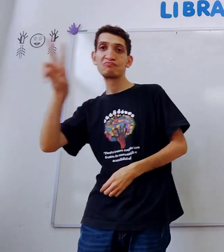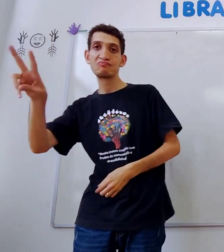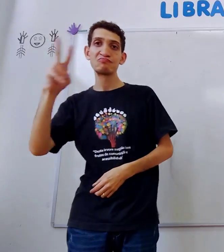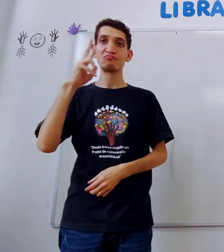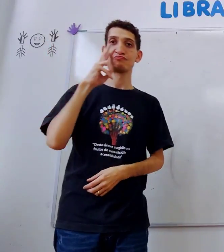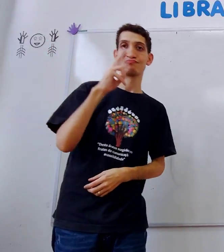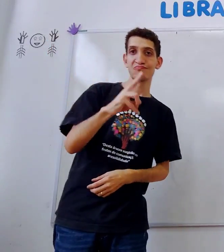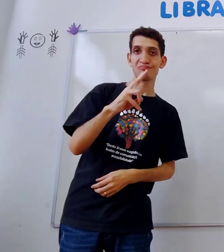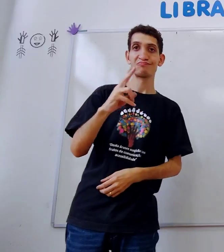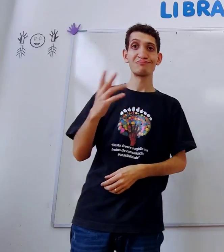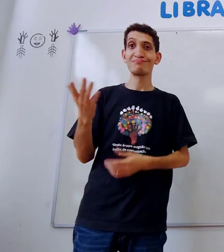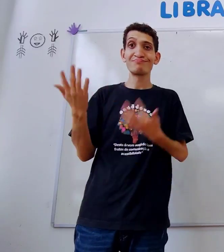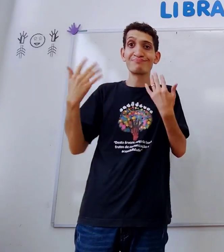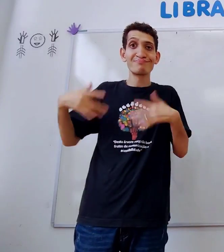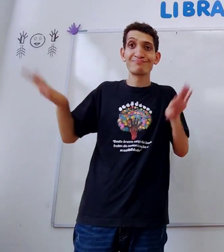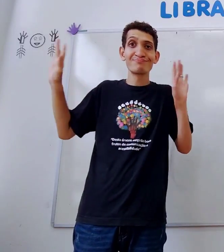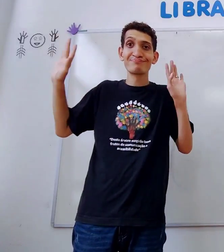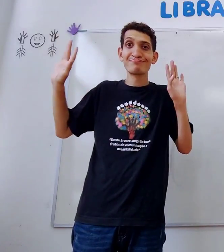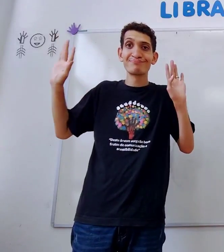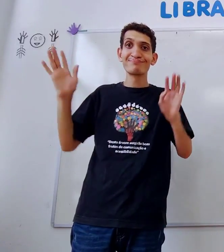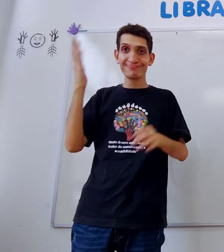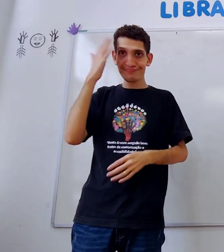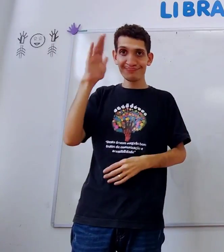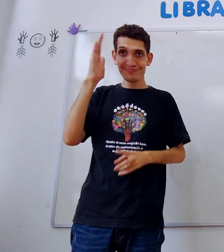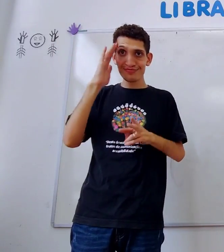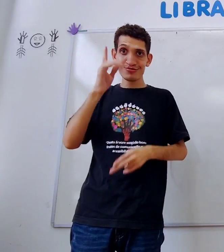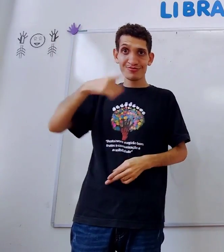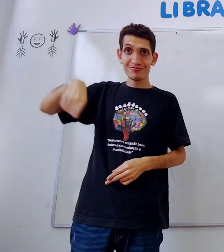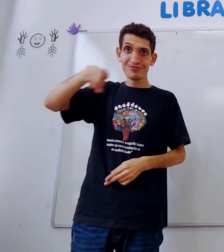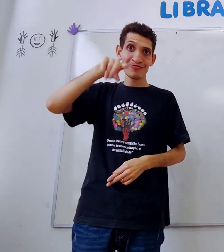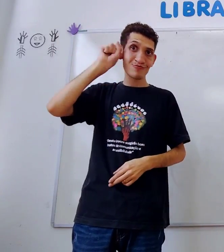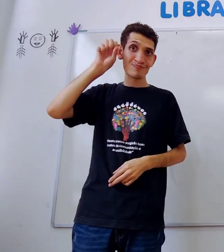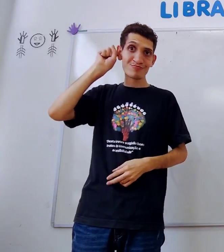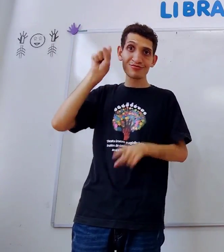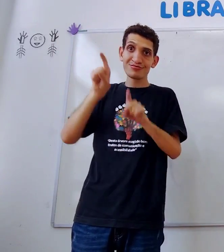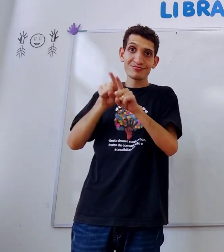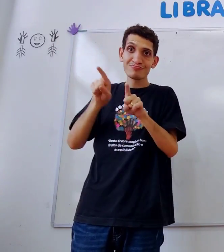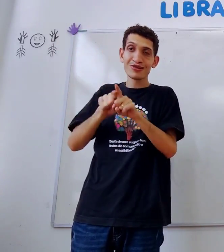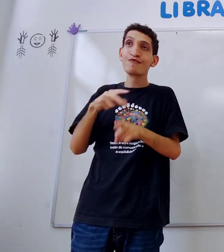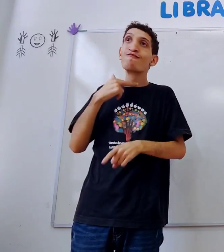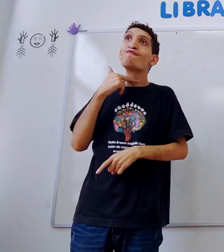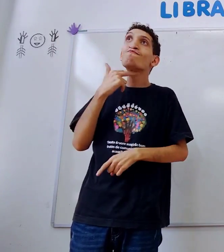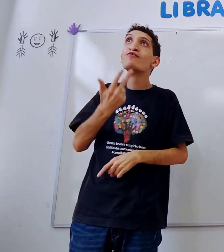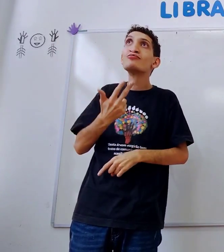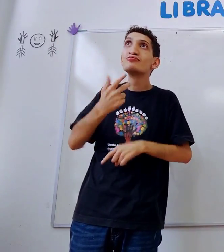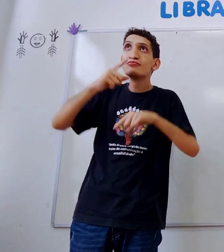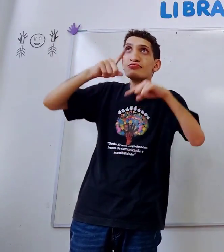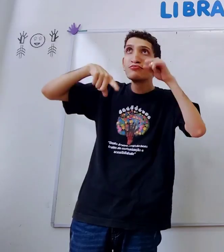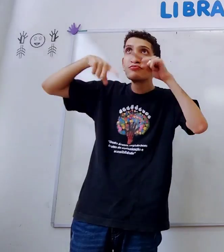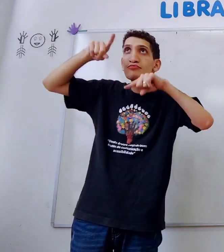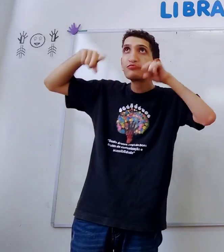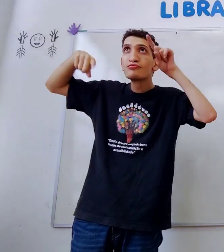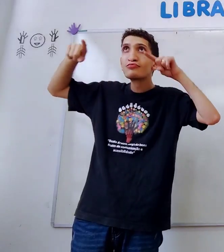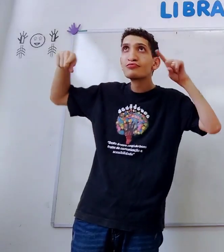ouvir, vir, ouvir, e o natural, entendeu? Ouvindo também, voz,